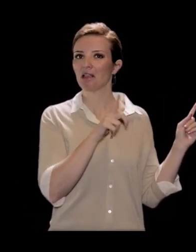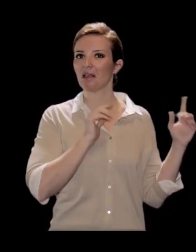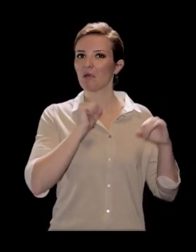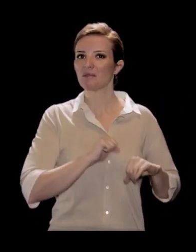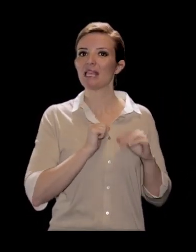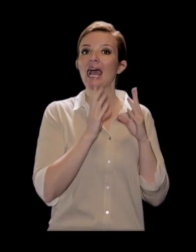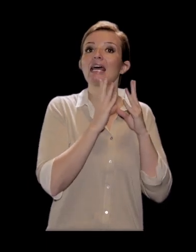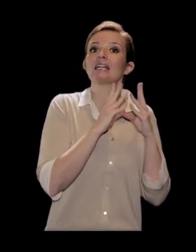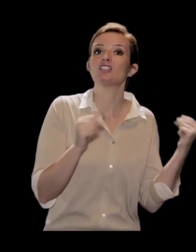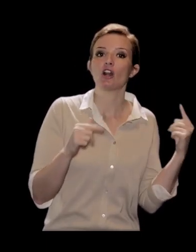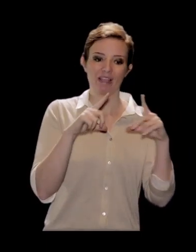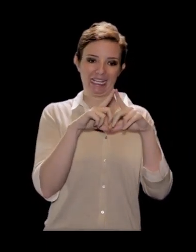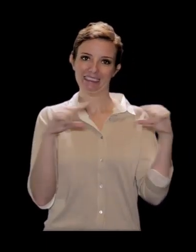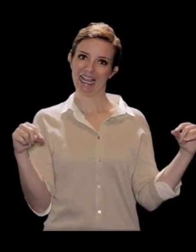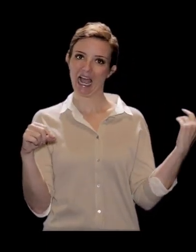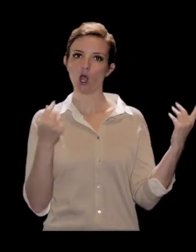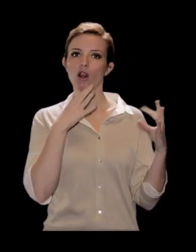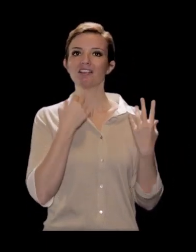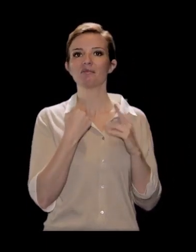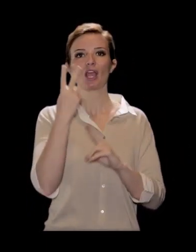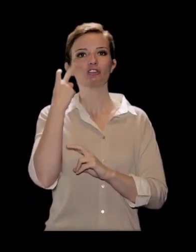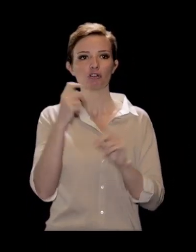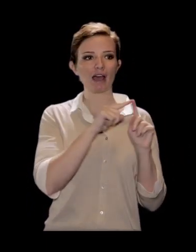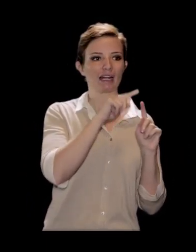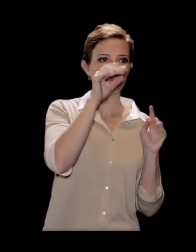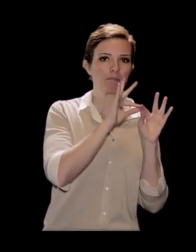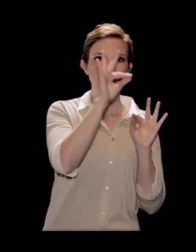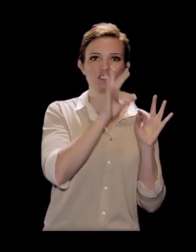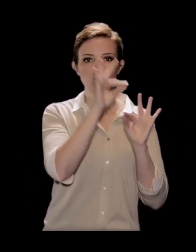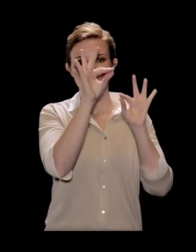matematico, i triangoli, e quindi trovare i lati e gli angoli di tutti quanti i triangoli.